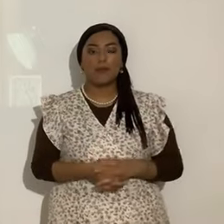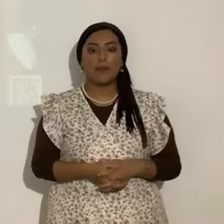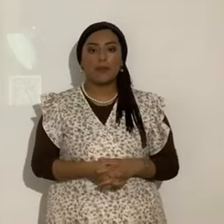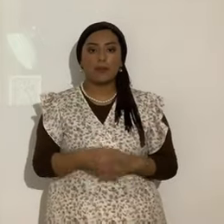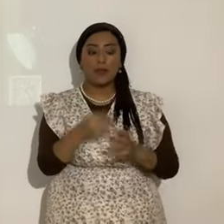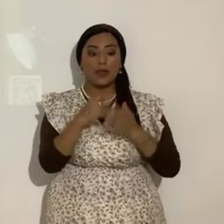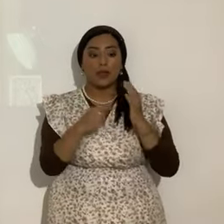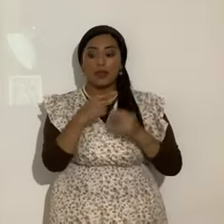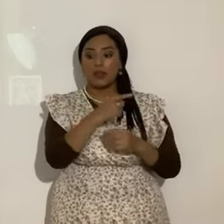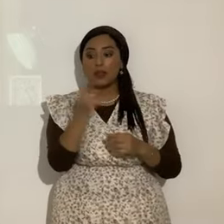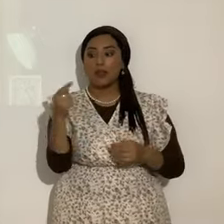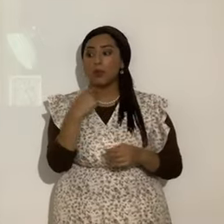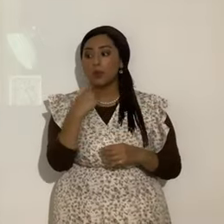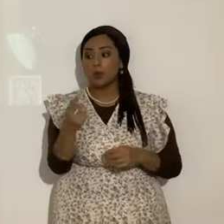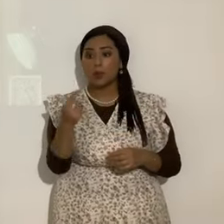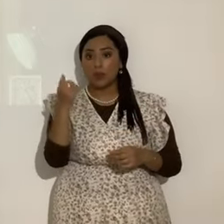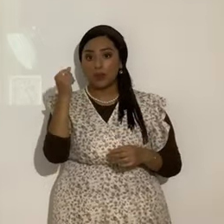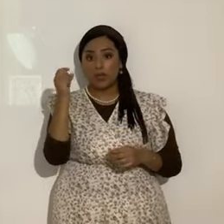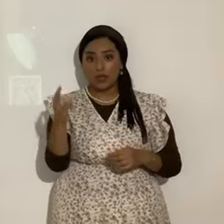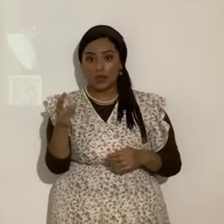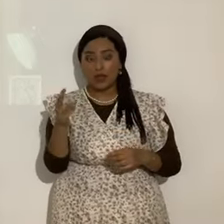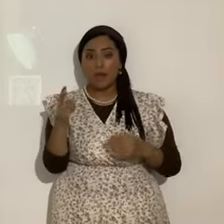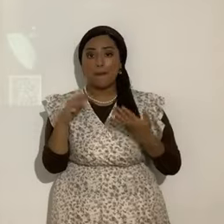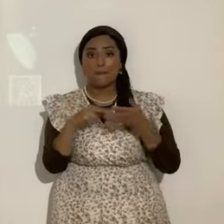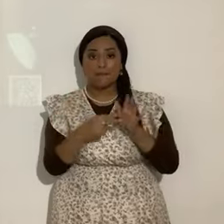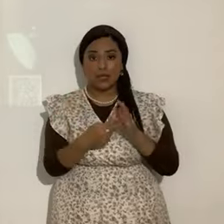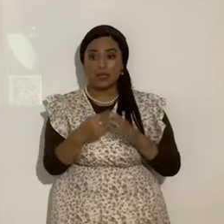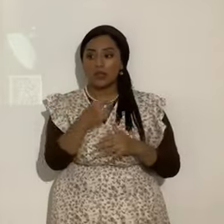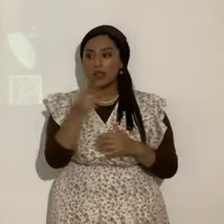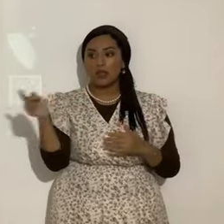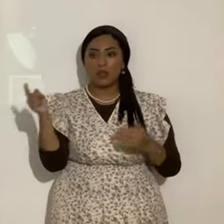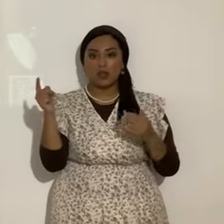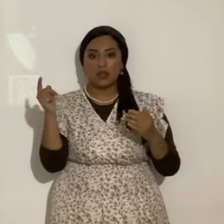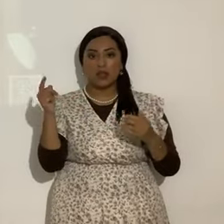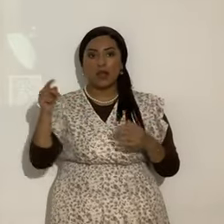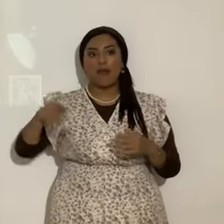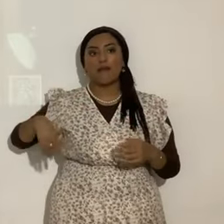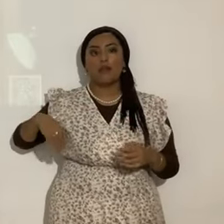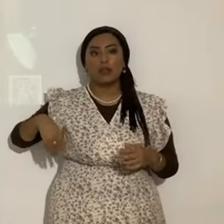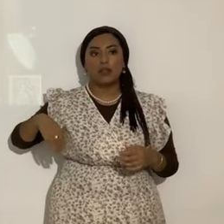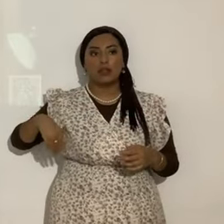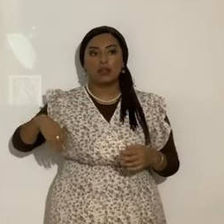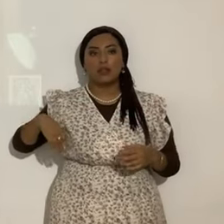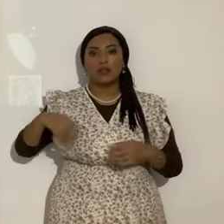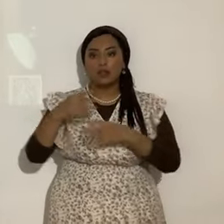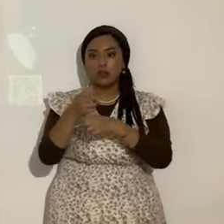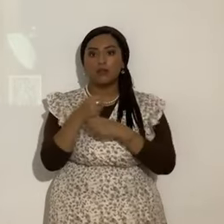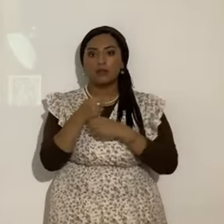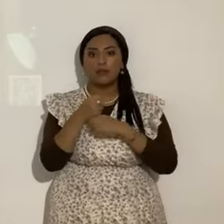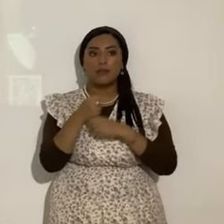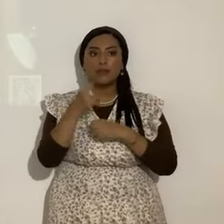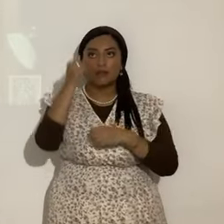dieron a Yahshua. Indica que no se habían apropiado. Del mensaje de Yahshua.